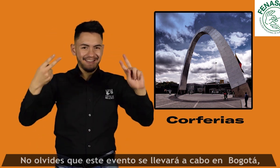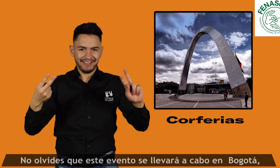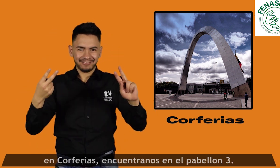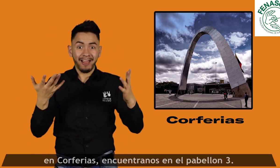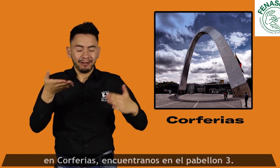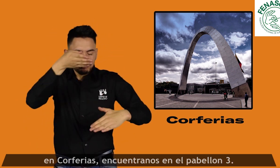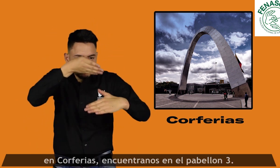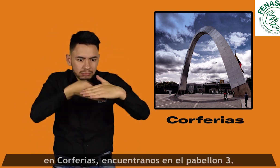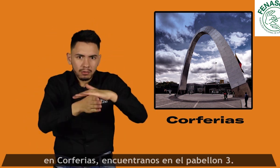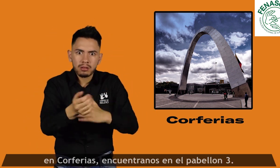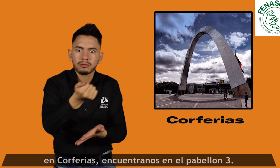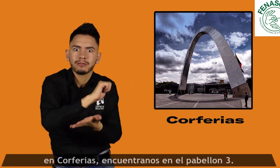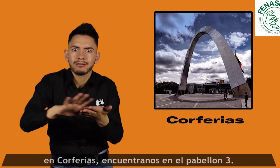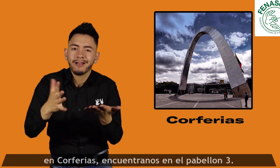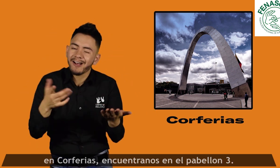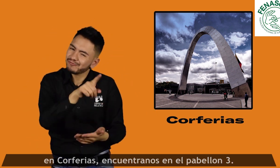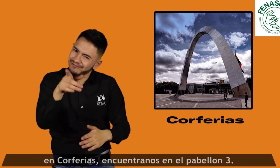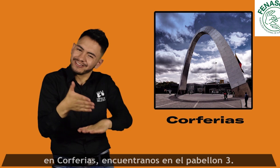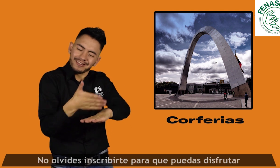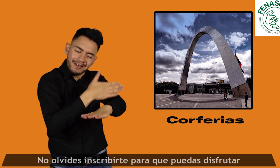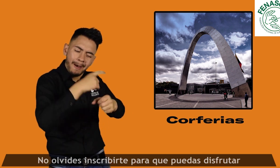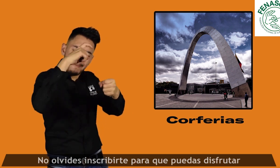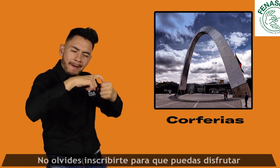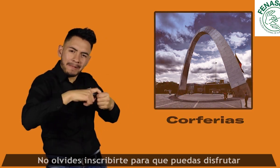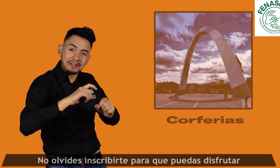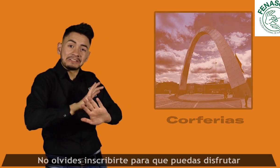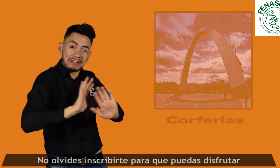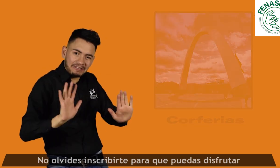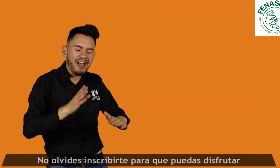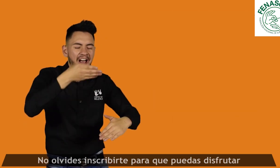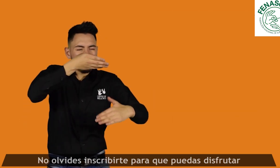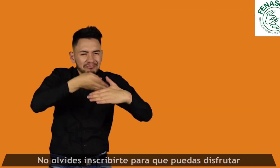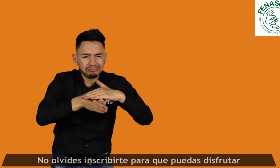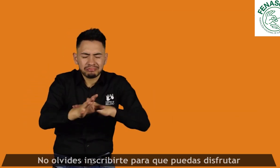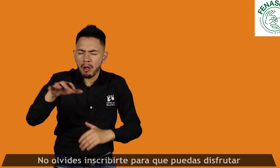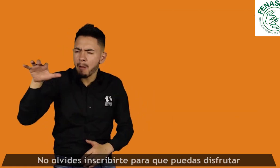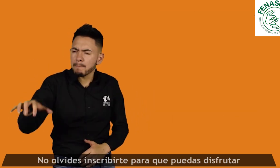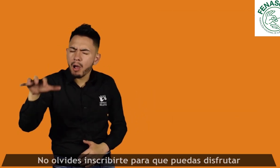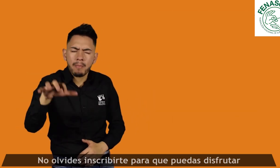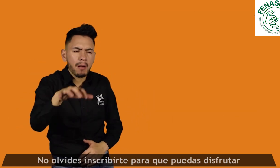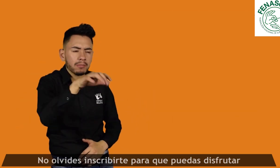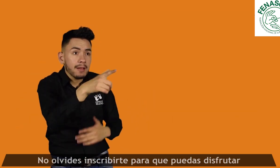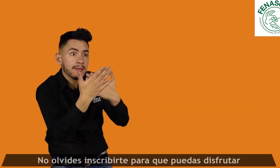En Corferias, encuéntranos en el pabellón 3. No olvides inscribirte para que puedas disfrutar